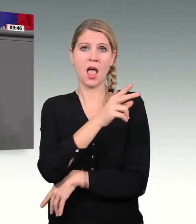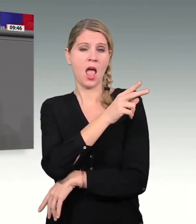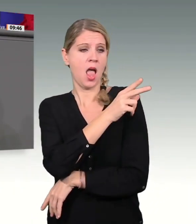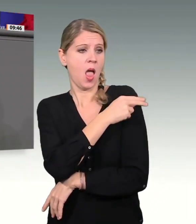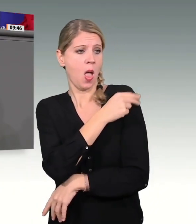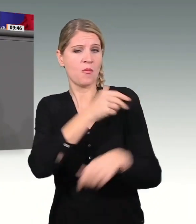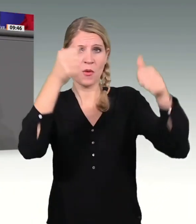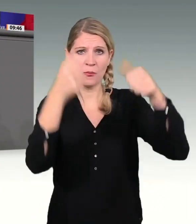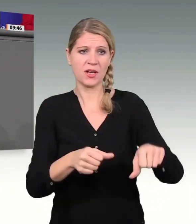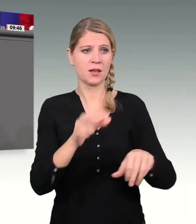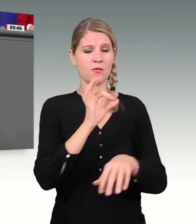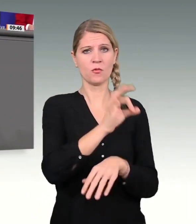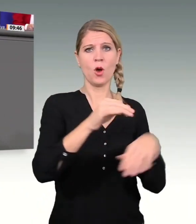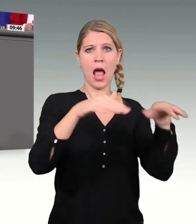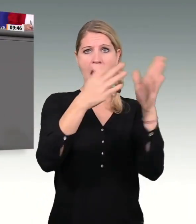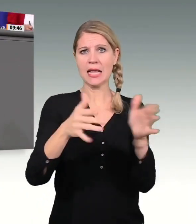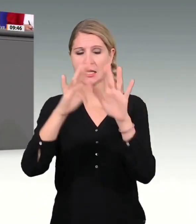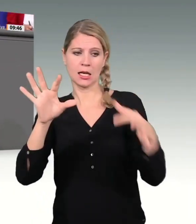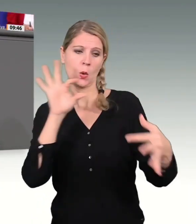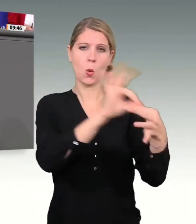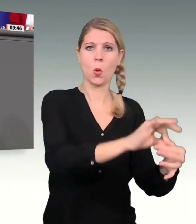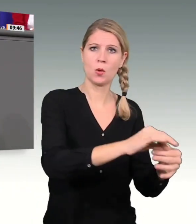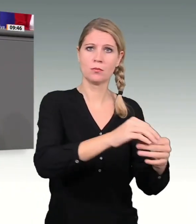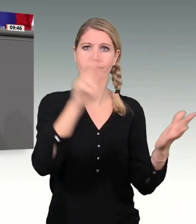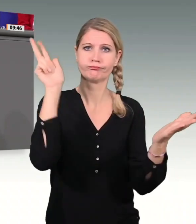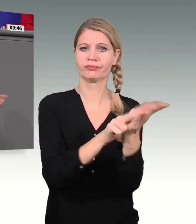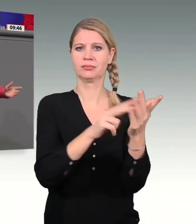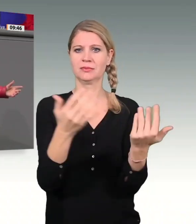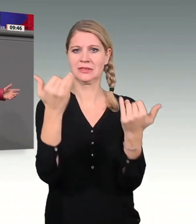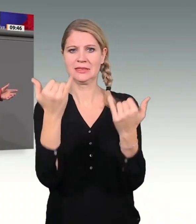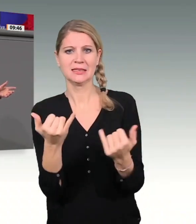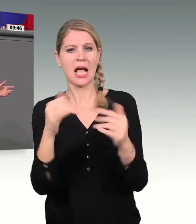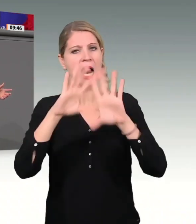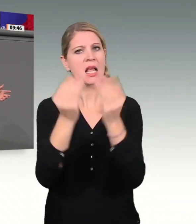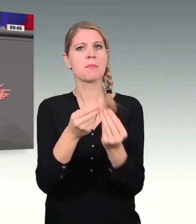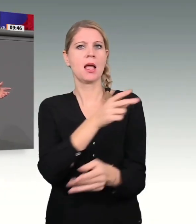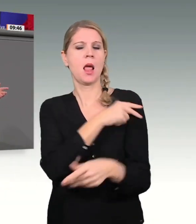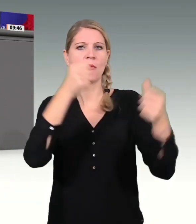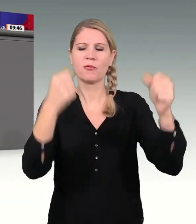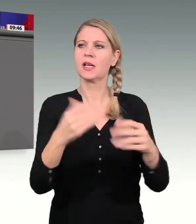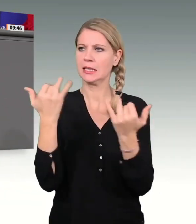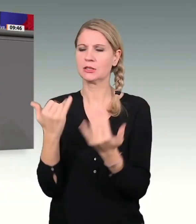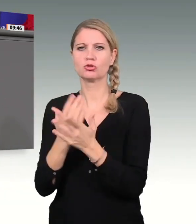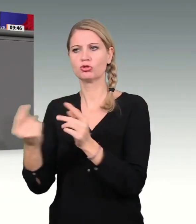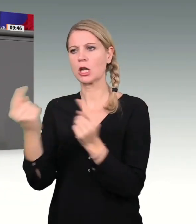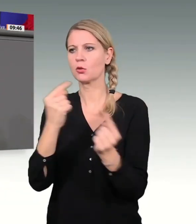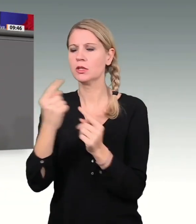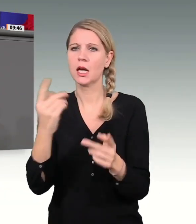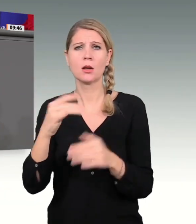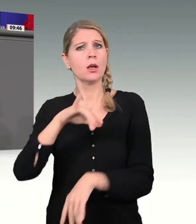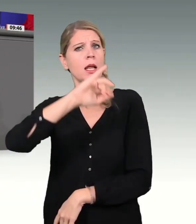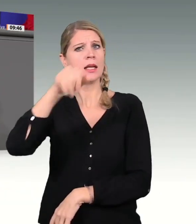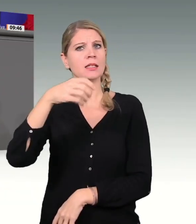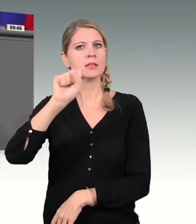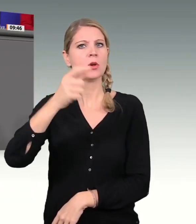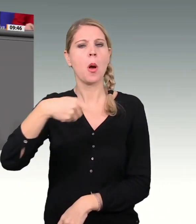Über eine allgemeine Impfpflicht wird diskutiert. Und Ex-Minister Jens Spahn erklärte immer wieder, es ist ausreichend für alle da. Und dann kommt